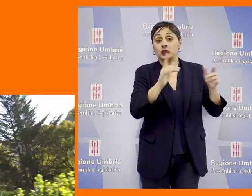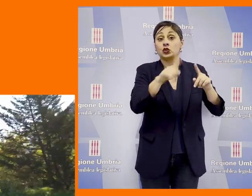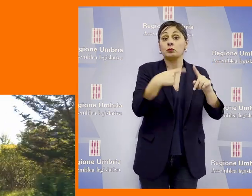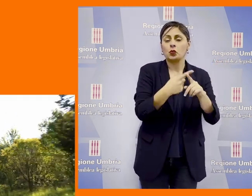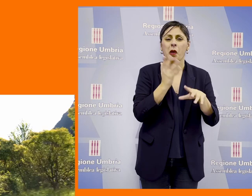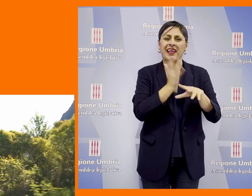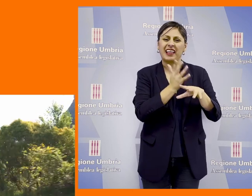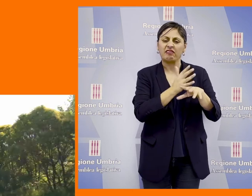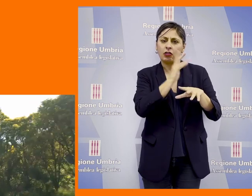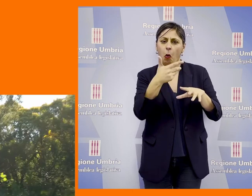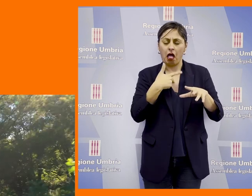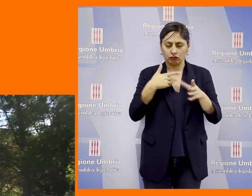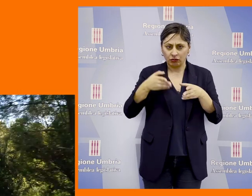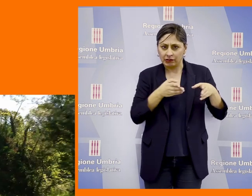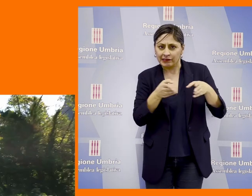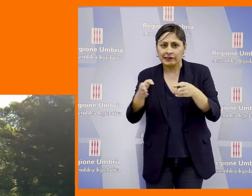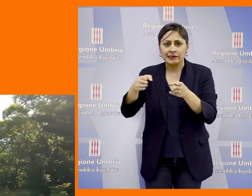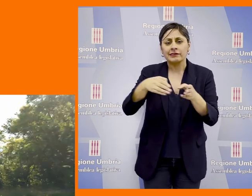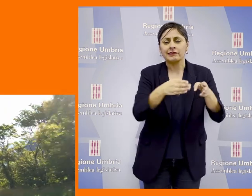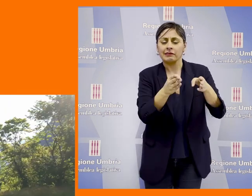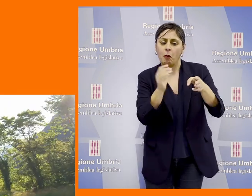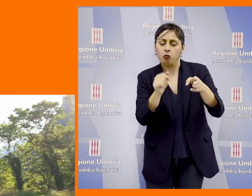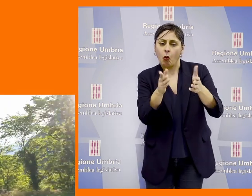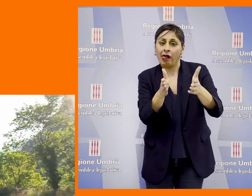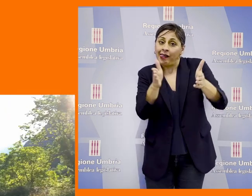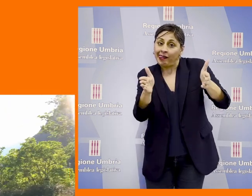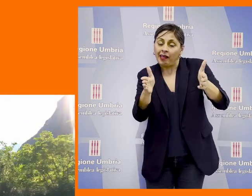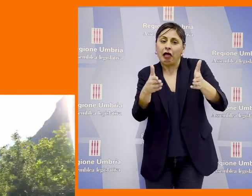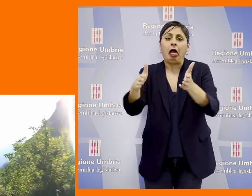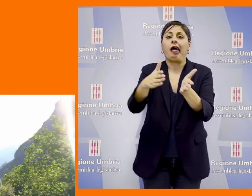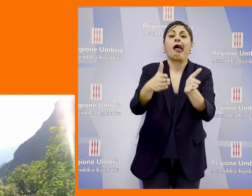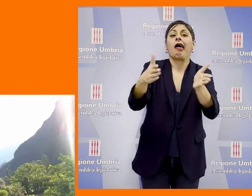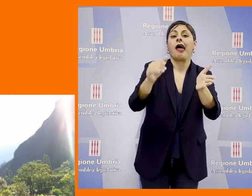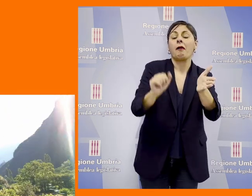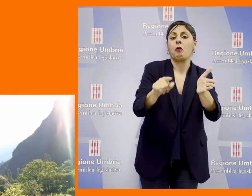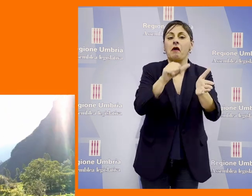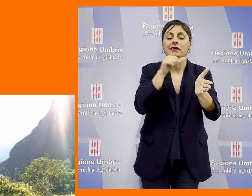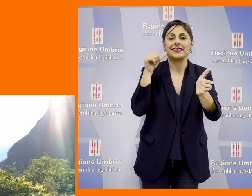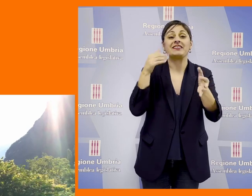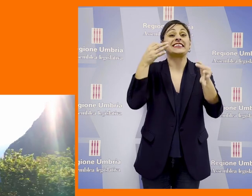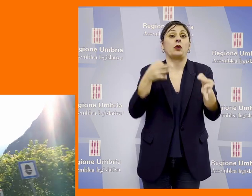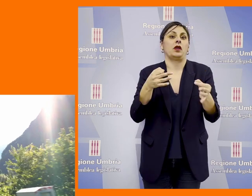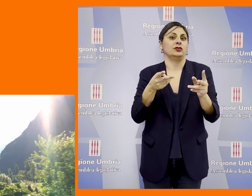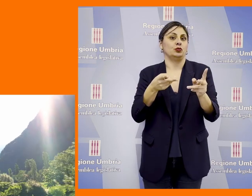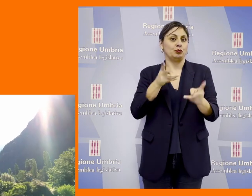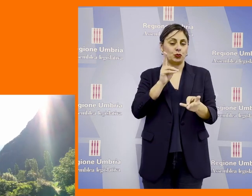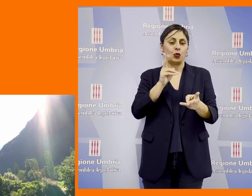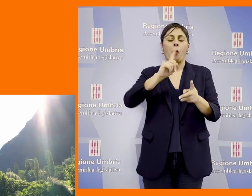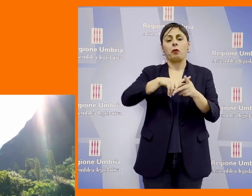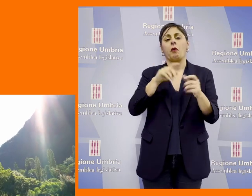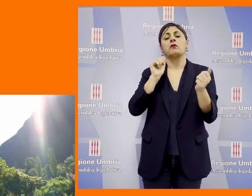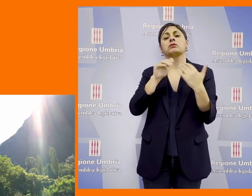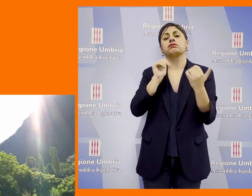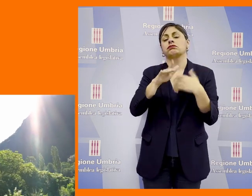successivamente intervenire in tutti gli altri tratti dove è possibile allargare la carreggiata per migliorarne la sicurezza